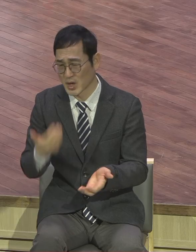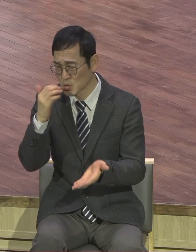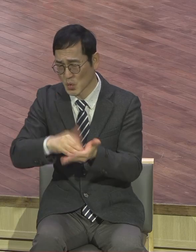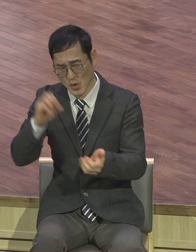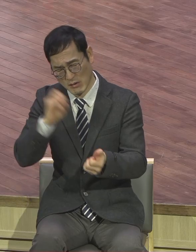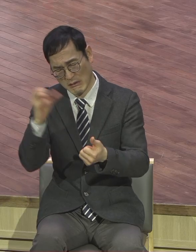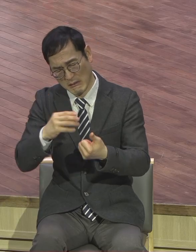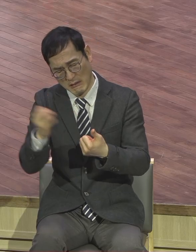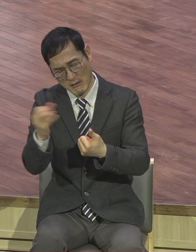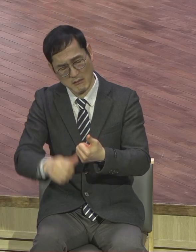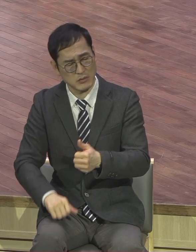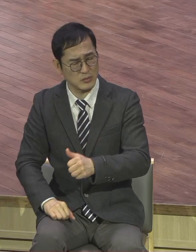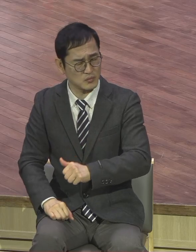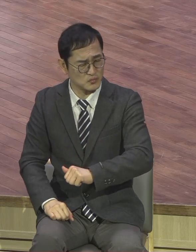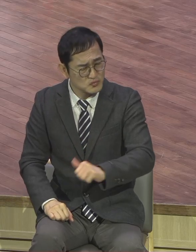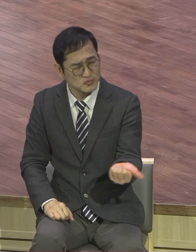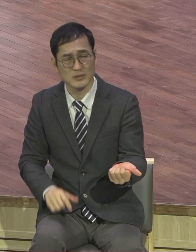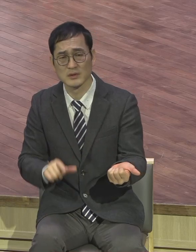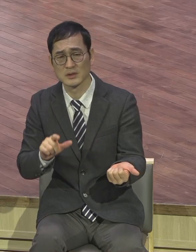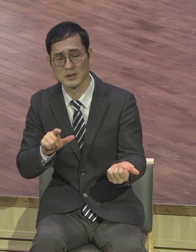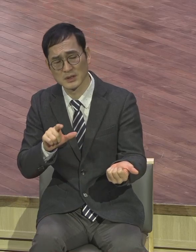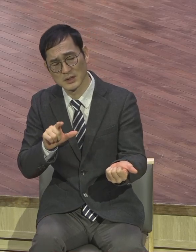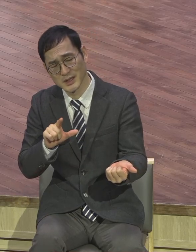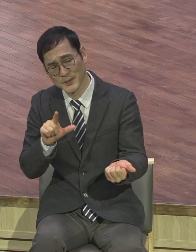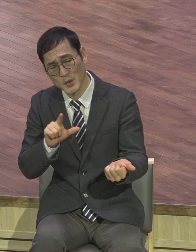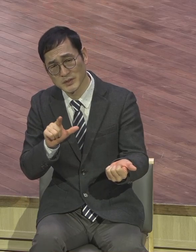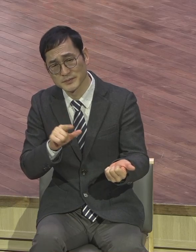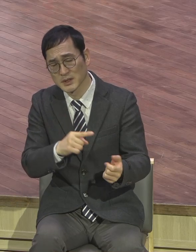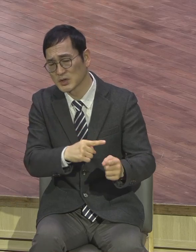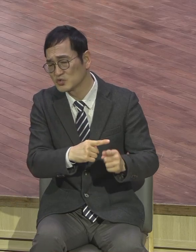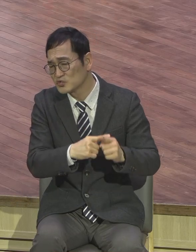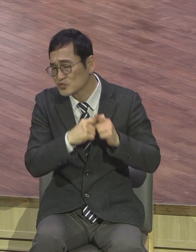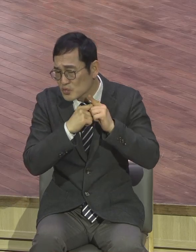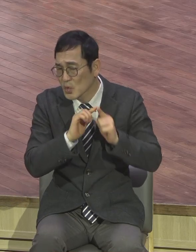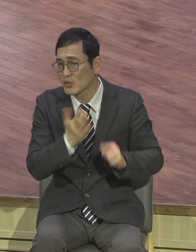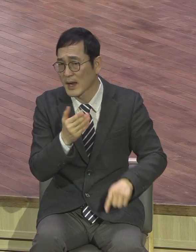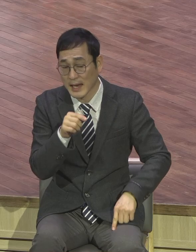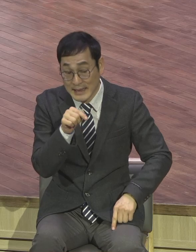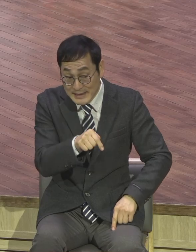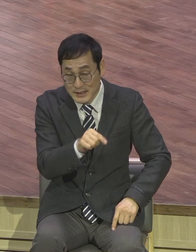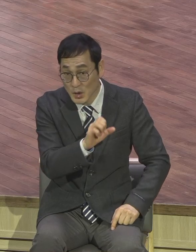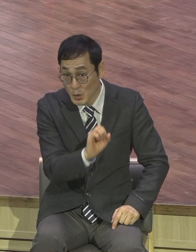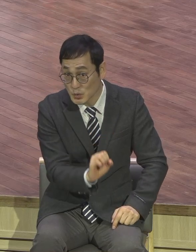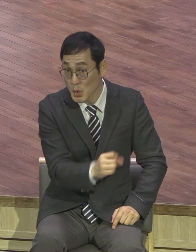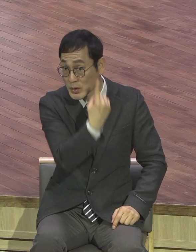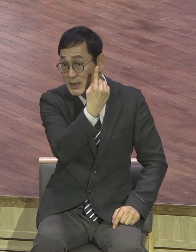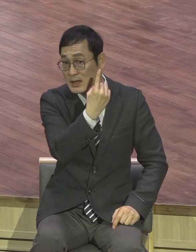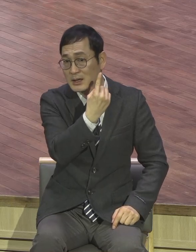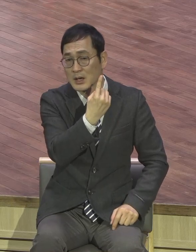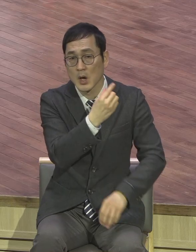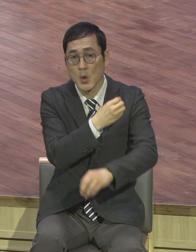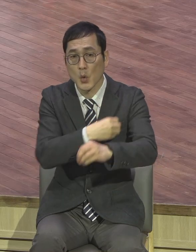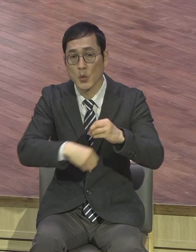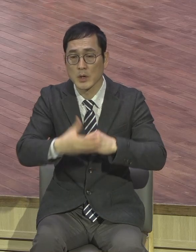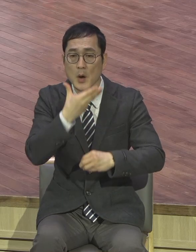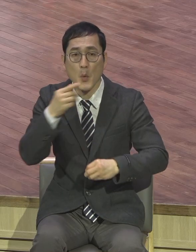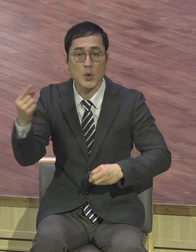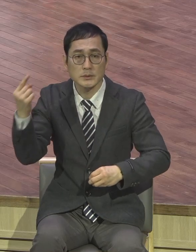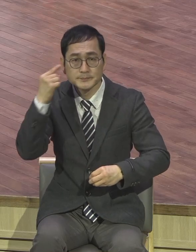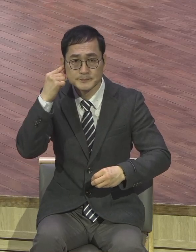돌에 맞아 죽는 처참한 순교가 뭐가 됐어요? 기폭자가 되었어요. 사마리아와 온유대와 땅 끝까지